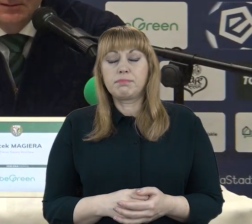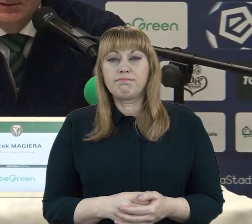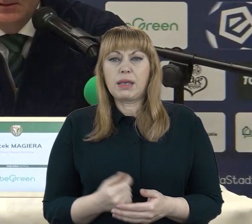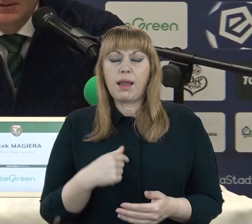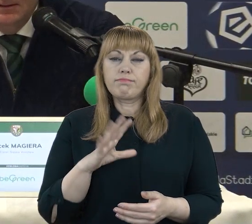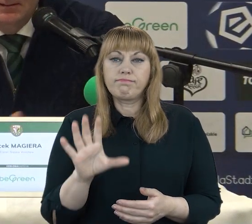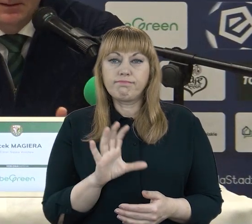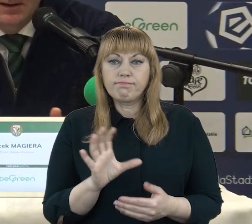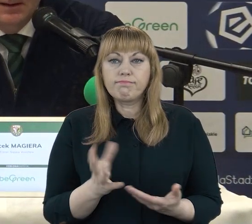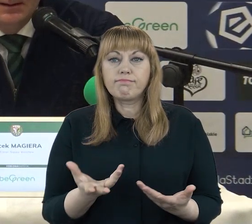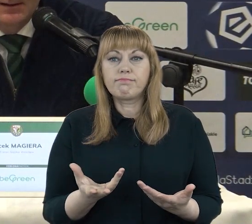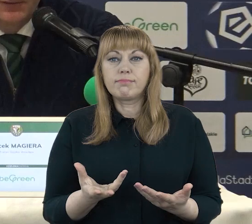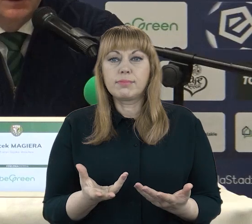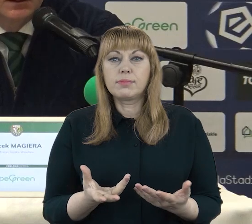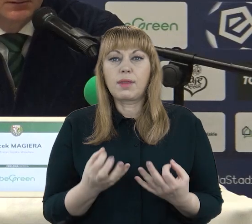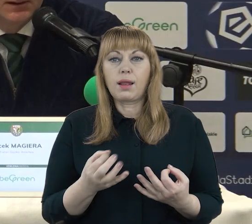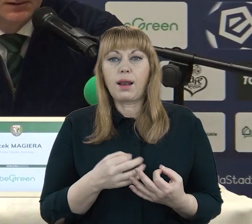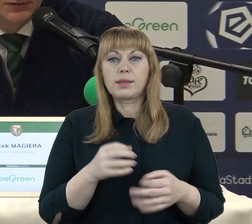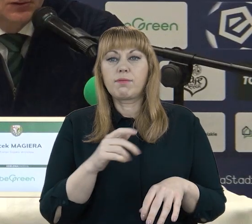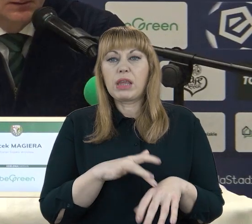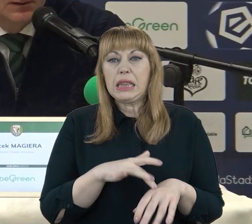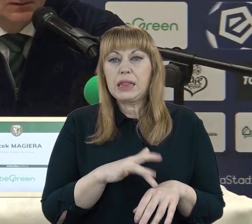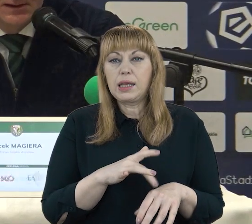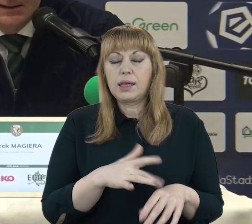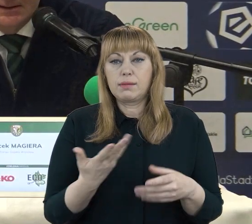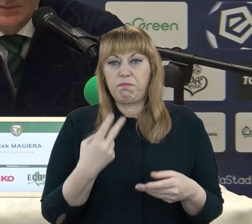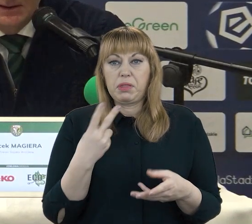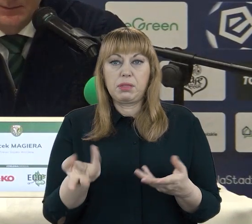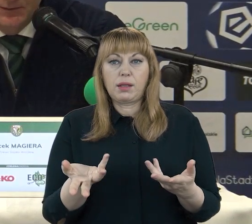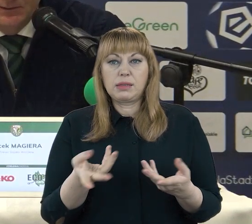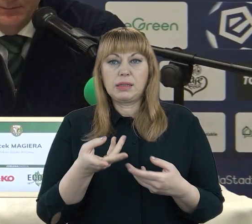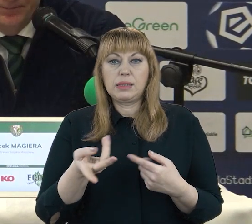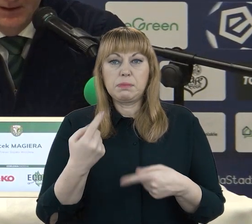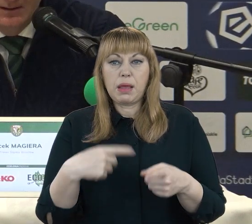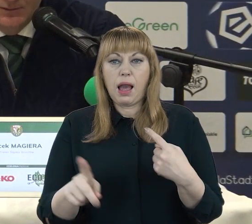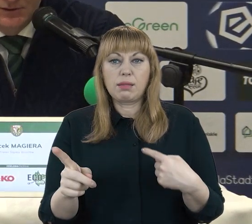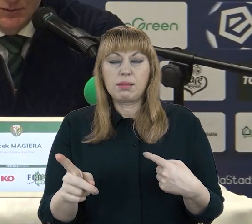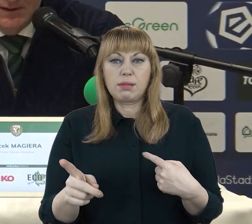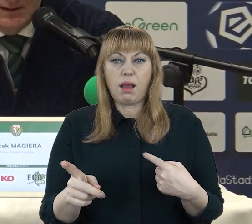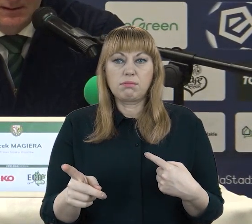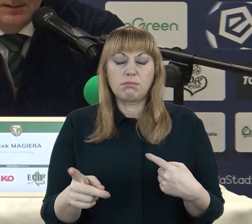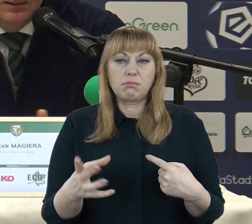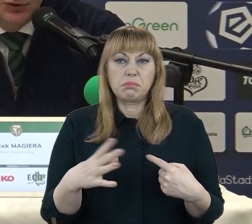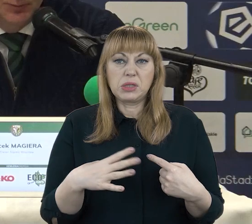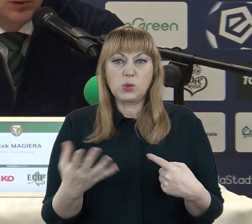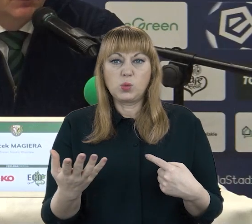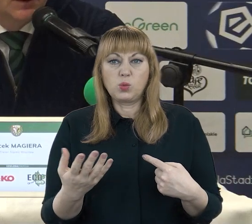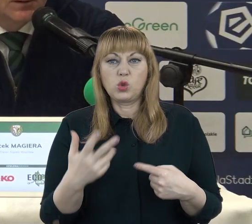na wyniki, które osiągamy, to ta zmiana przyniosła trzy punkty w najczęście